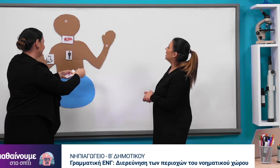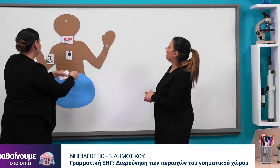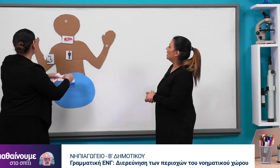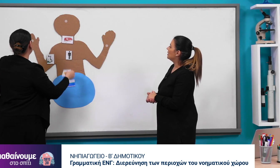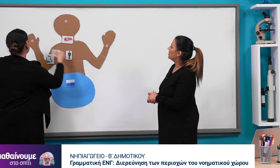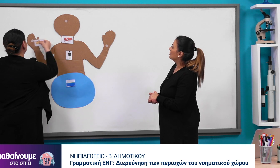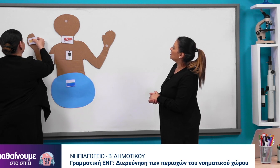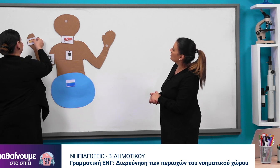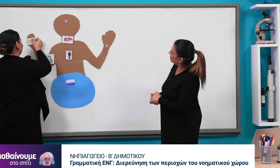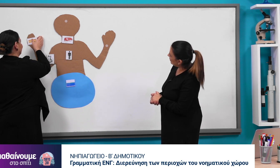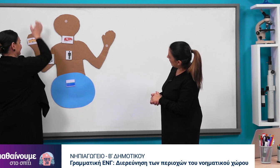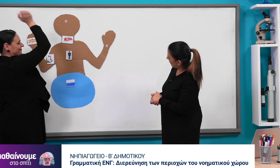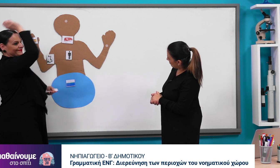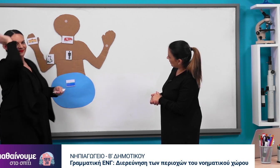στην παλάμη.